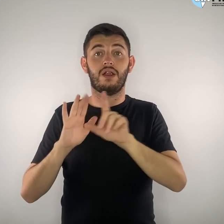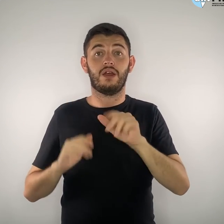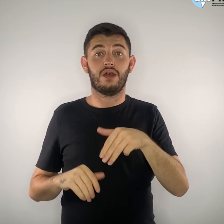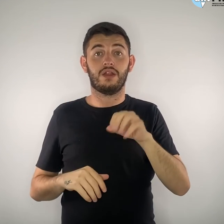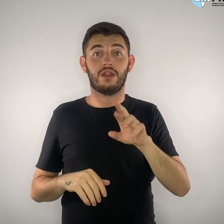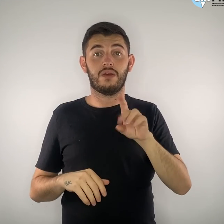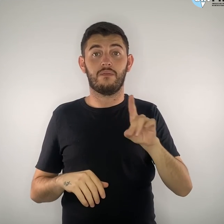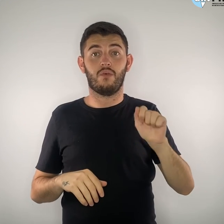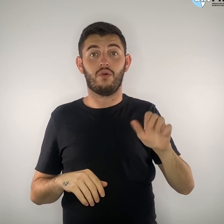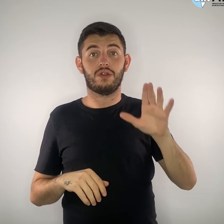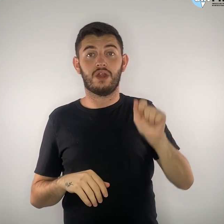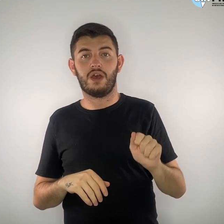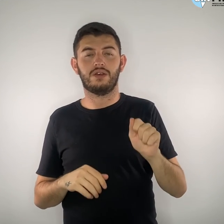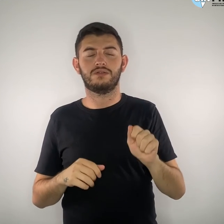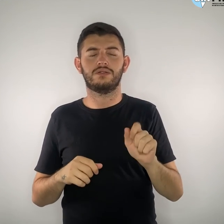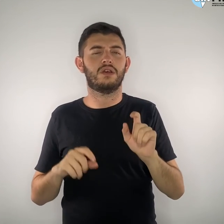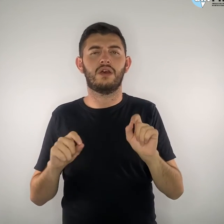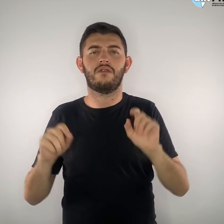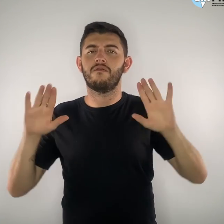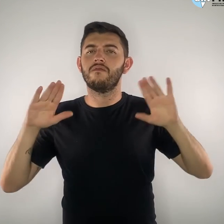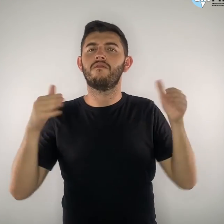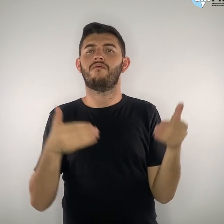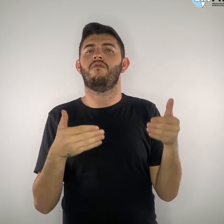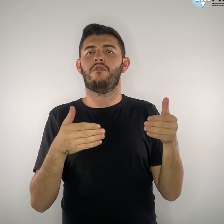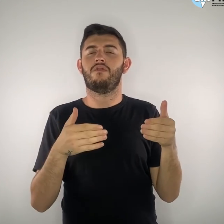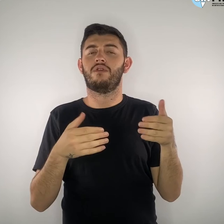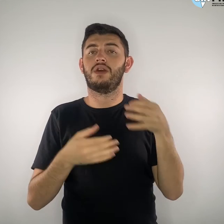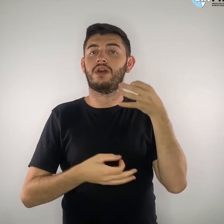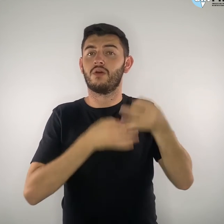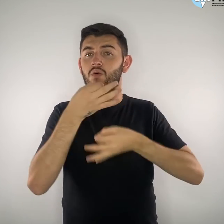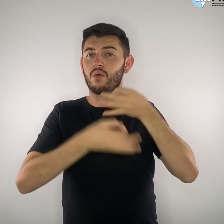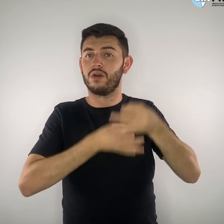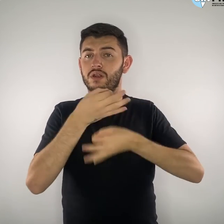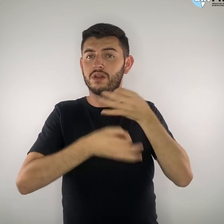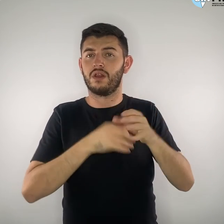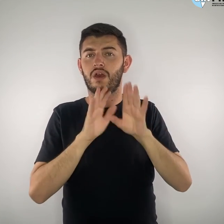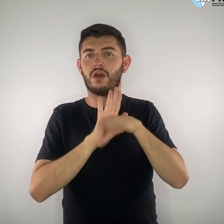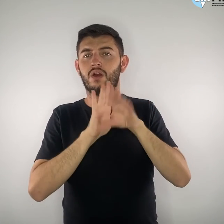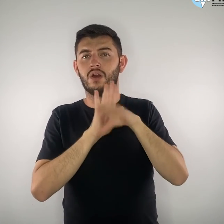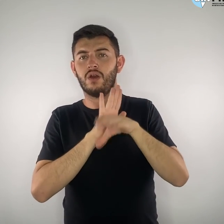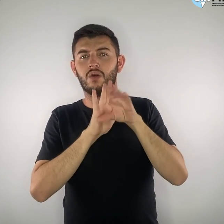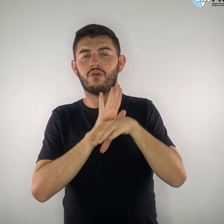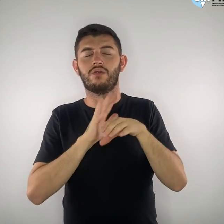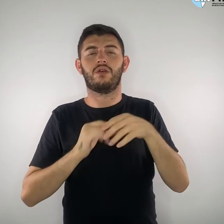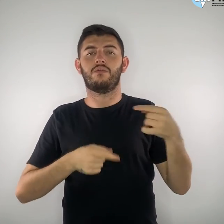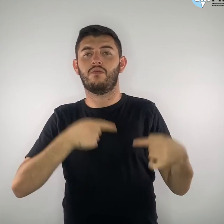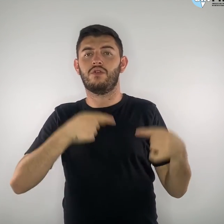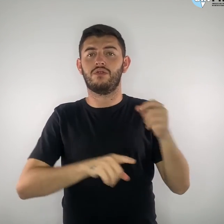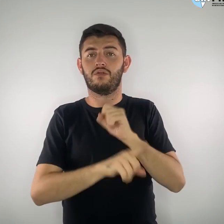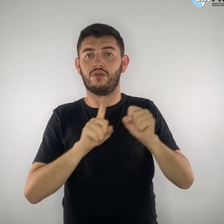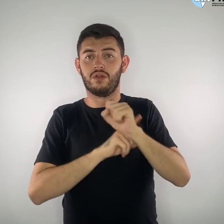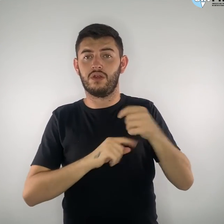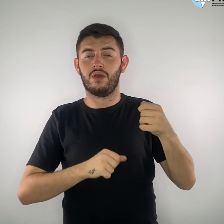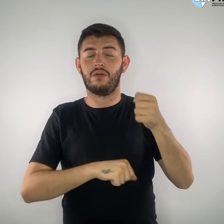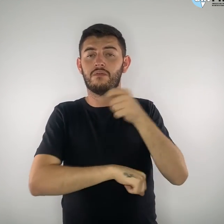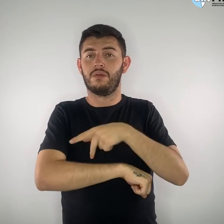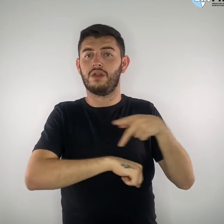pauta em conceitos e critérios políticos, sociais e pedagógicos, diametralmente